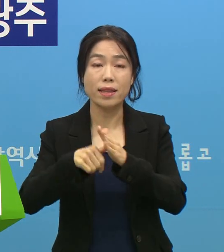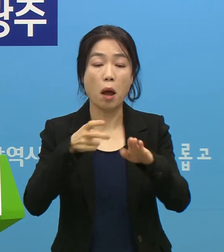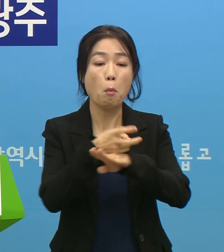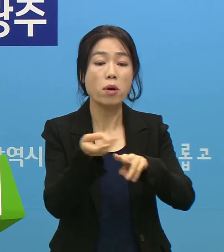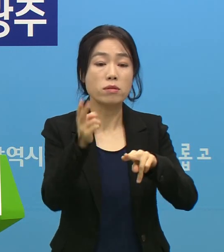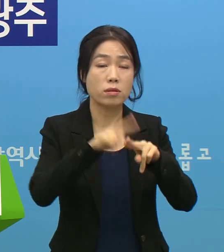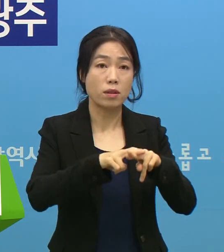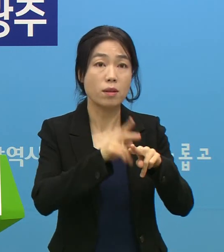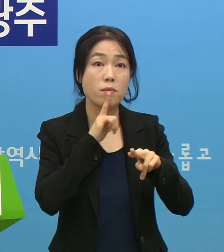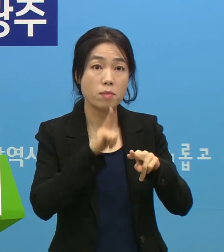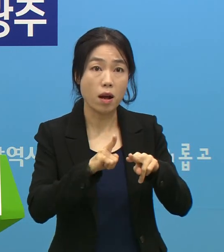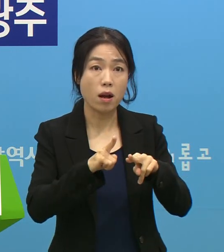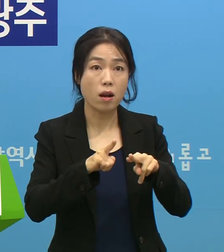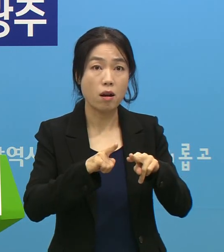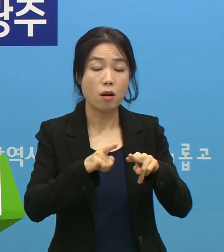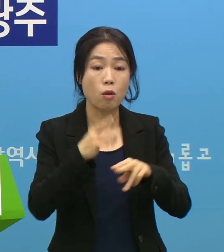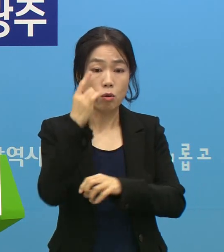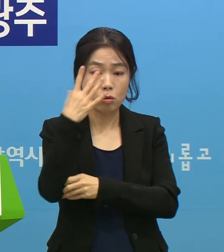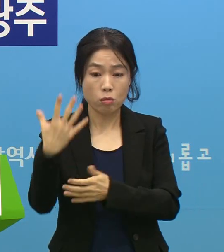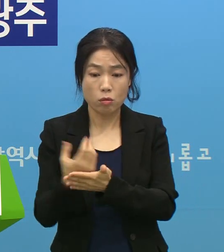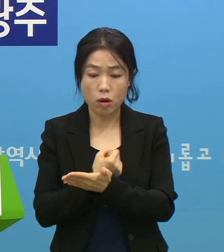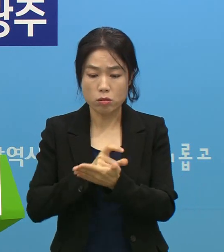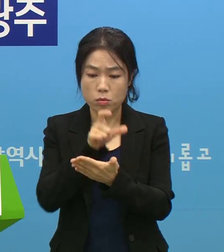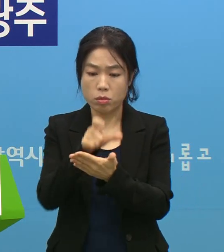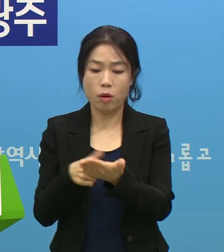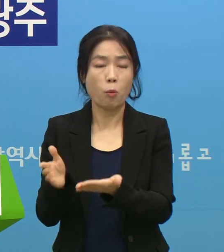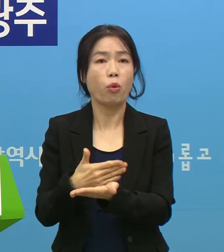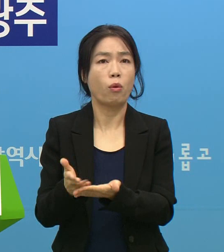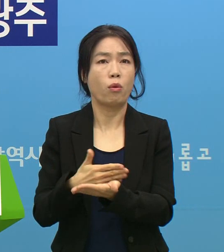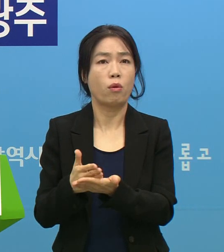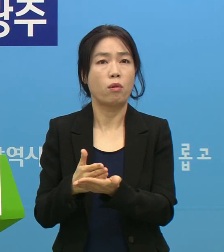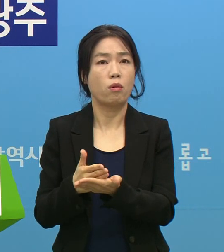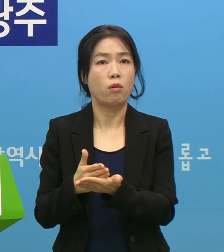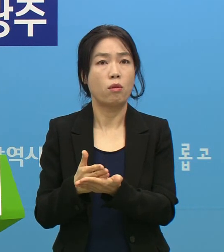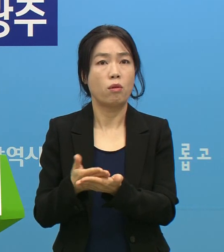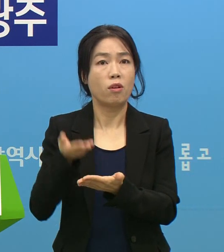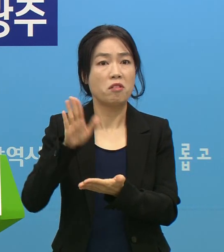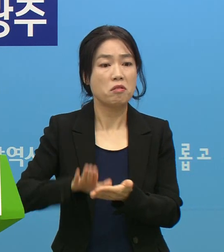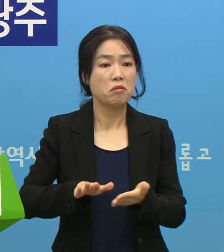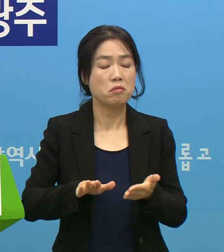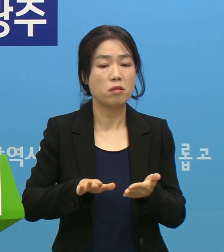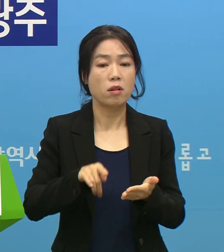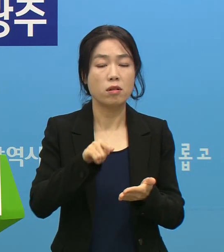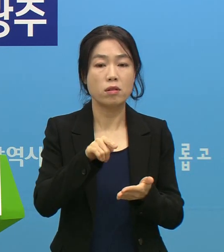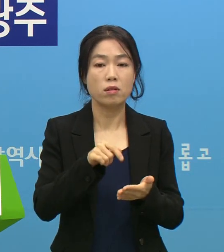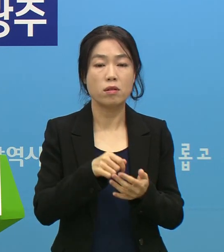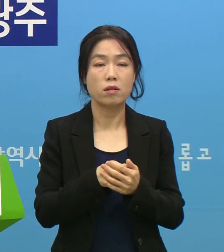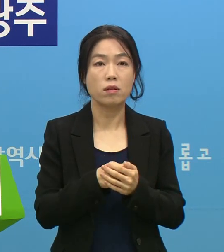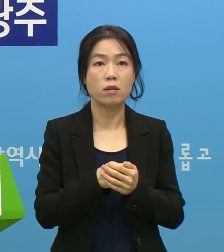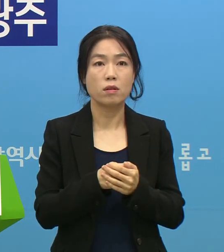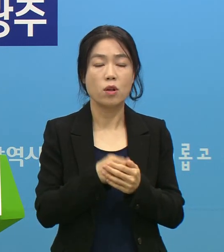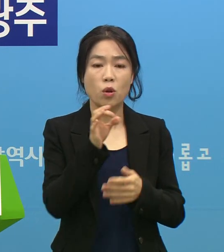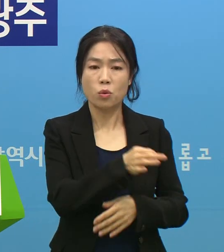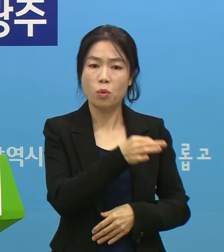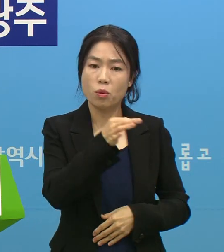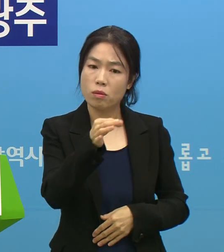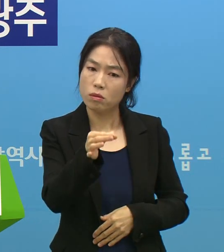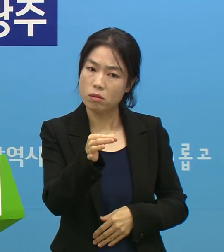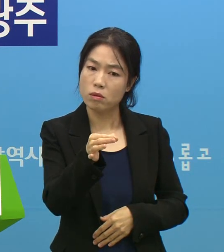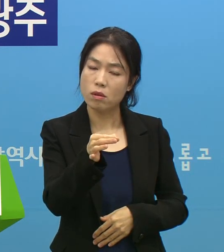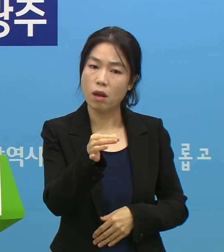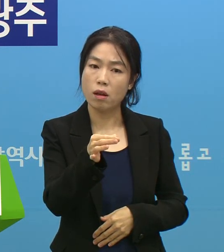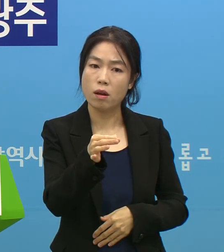갔다고 했는데 우리가 기존에 확보했던 명단에가 없었거든요. 그런데 분명히 어떤 돈을 내고 갔다,